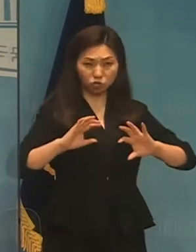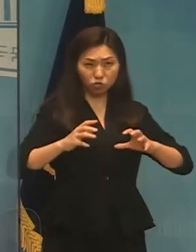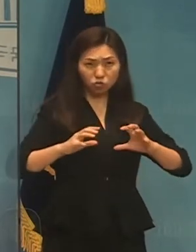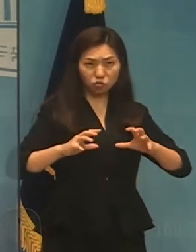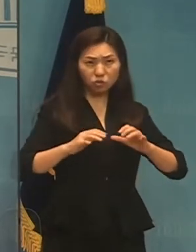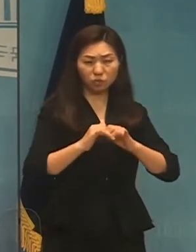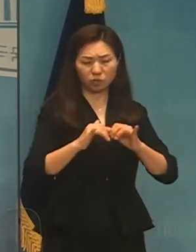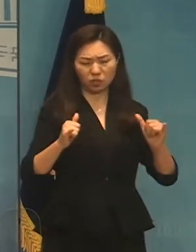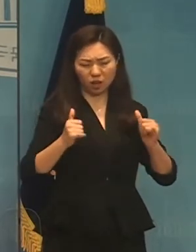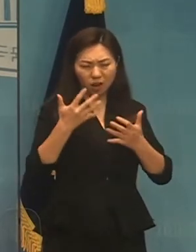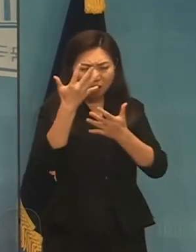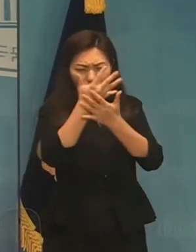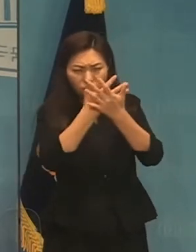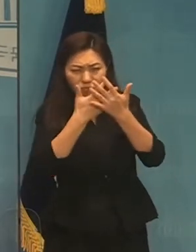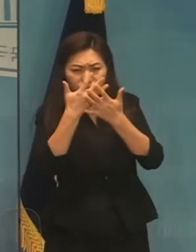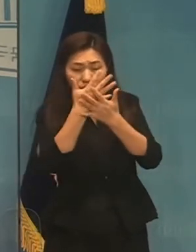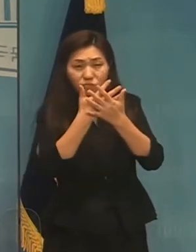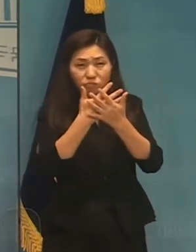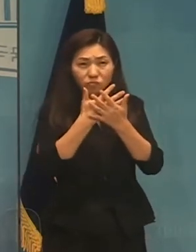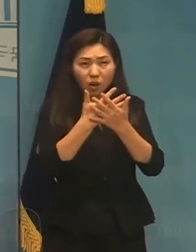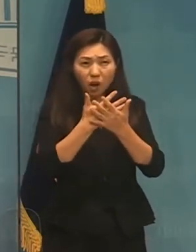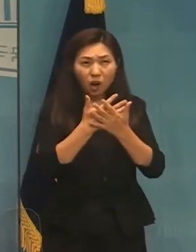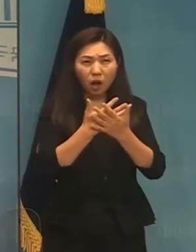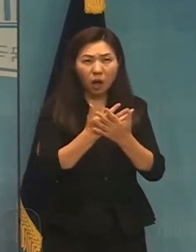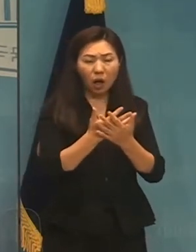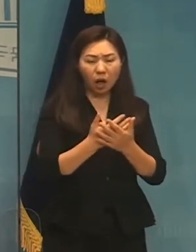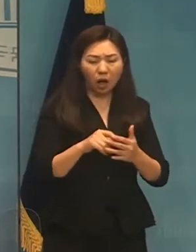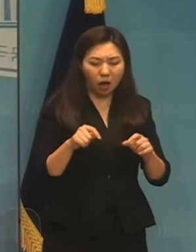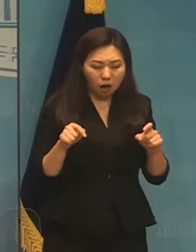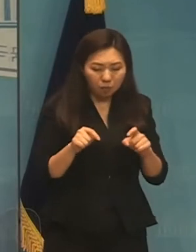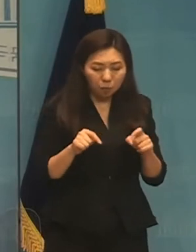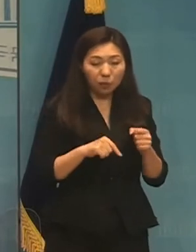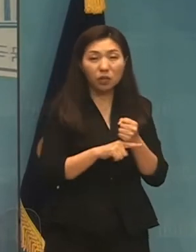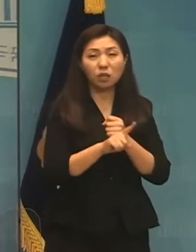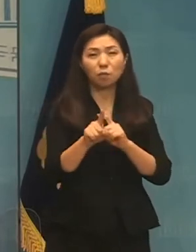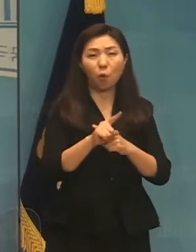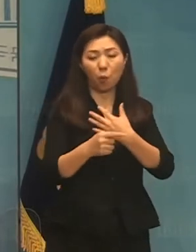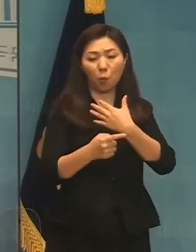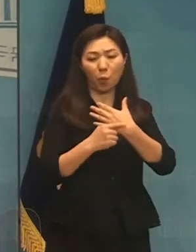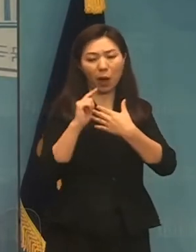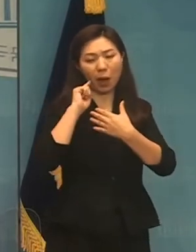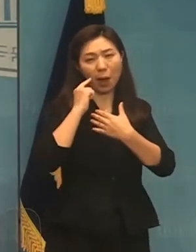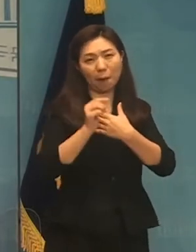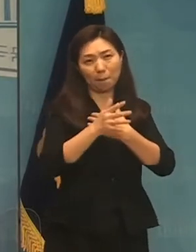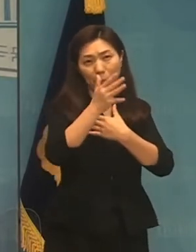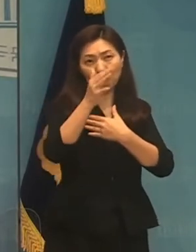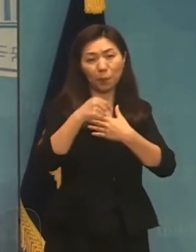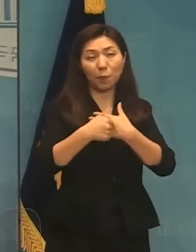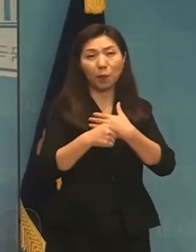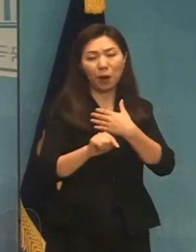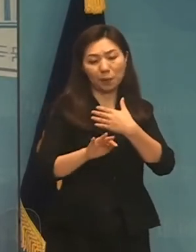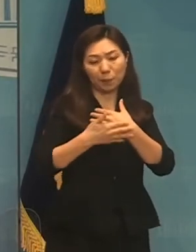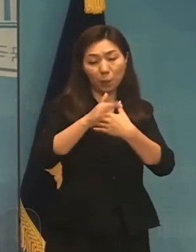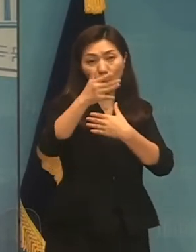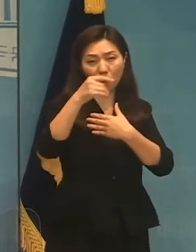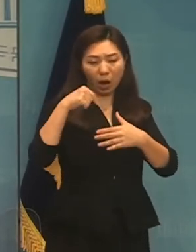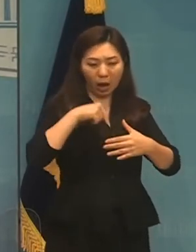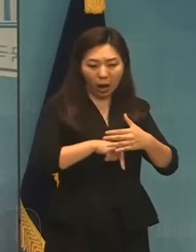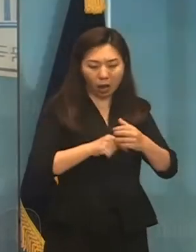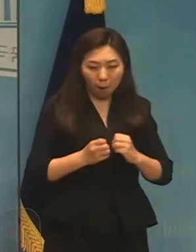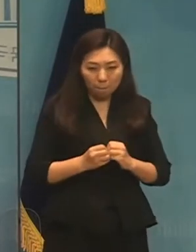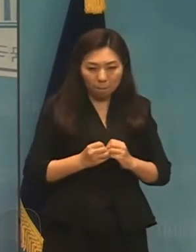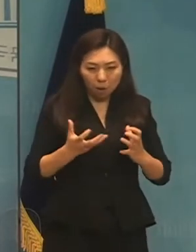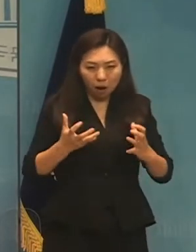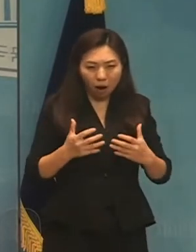국가 안고에 의해서 떨어야 하는 것입니까? 겉 부장지만 예뻐 보이는 시한폭탄을 언제까지 안고